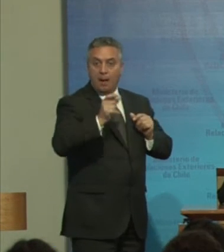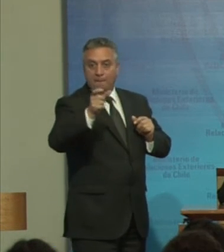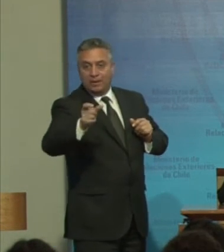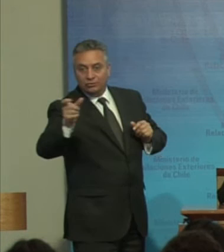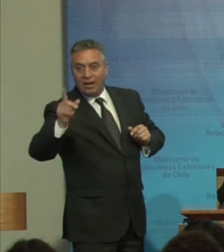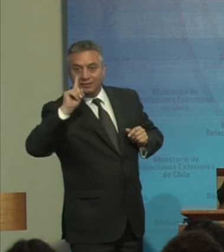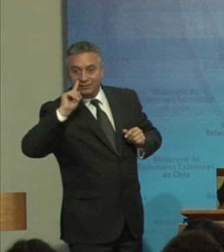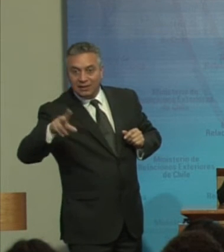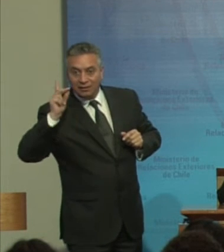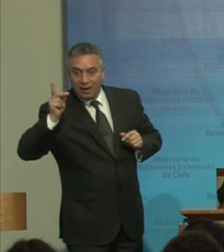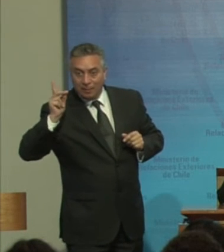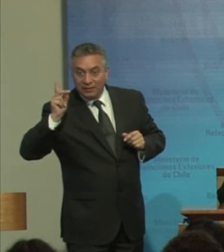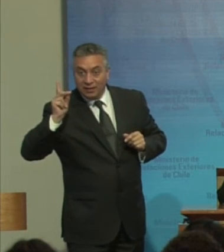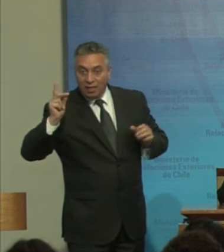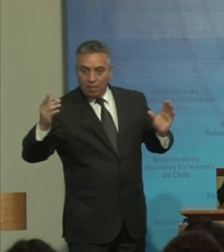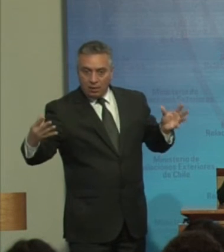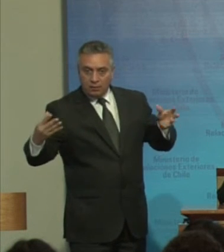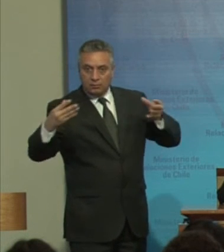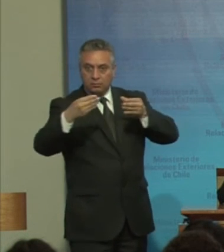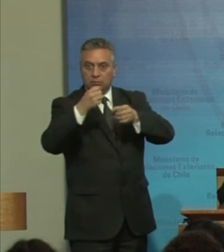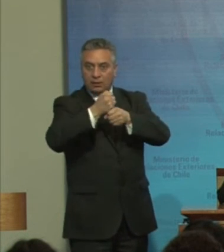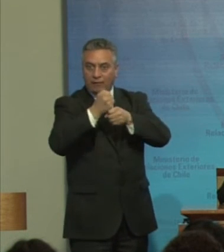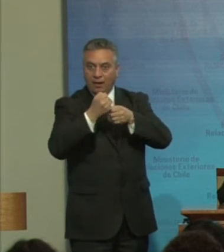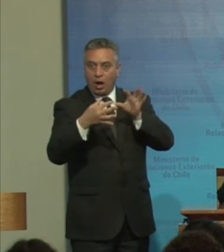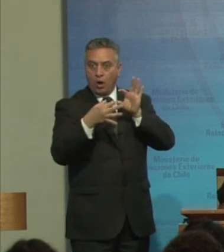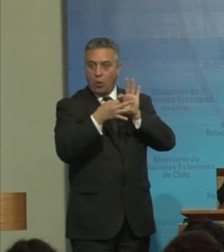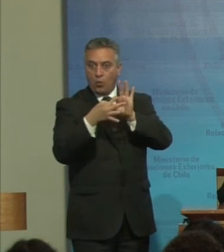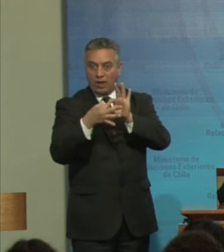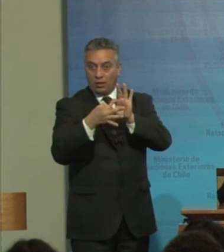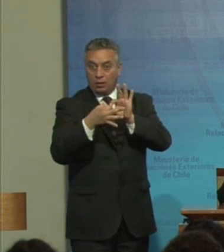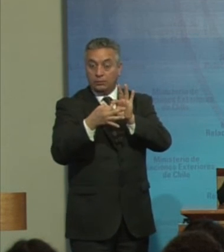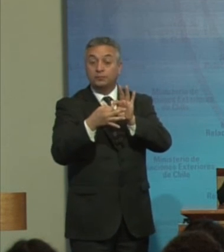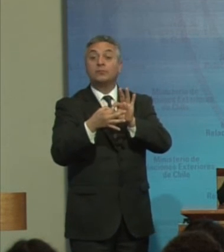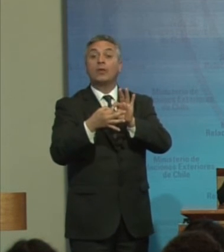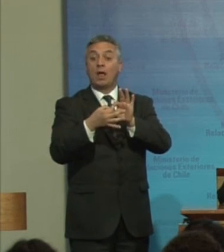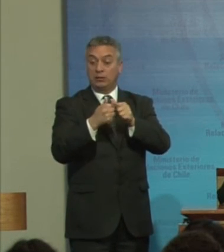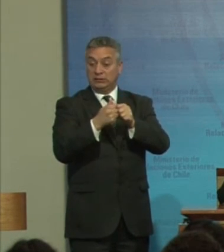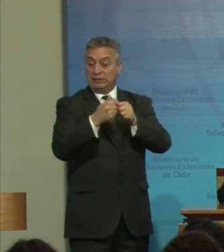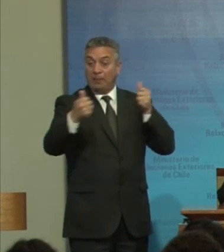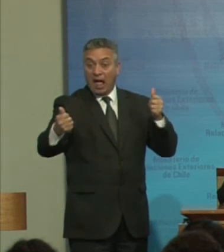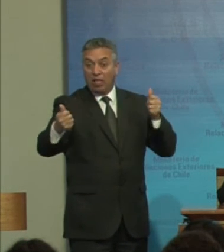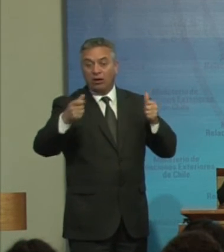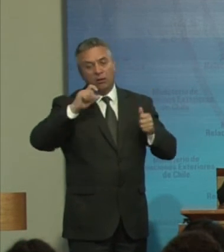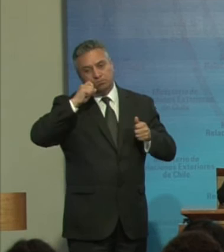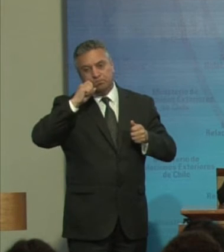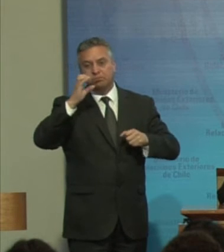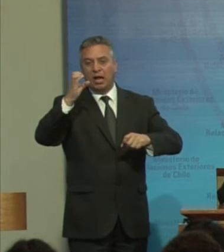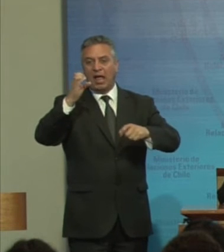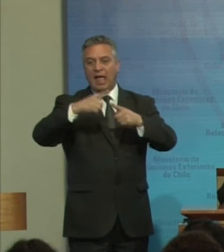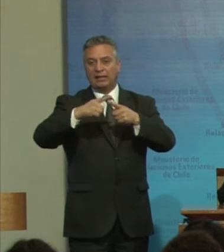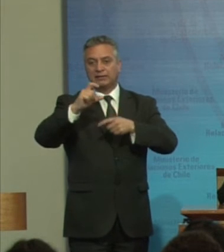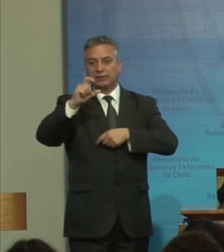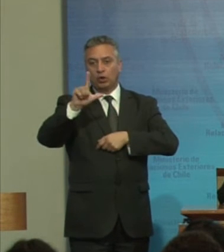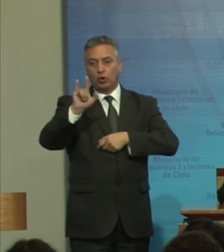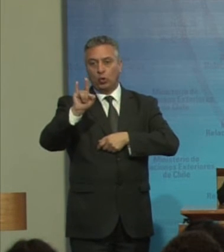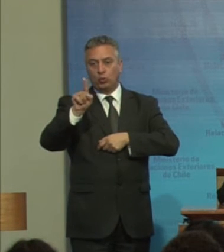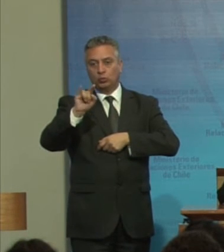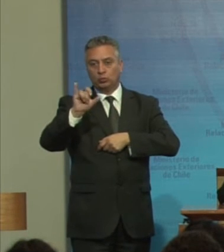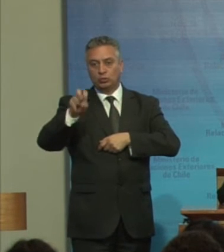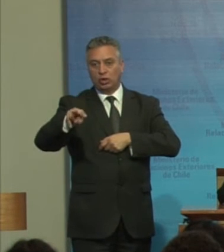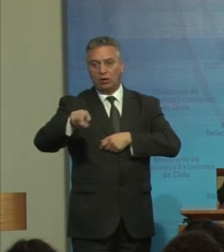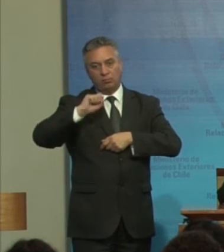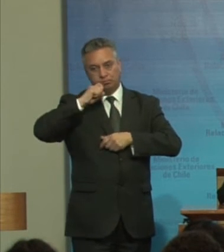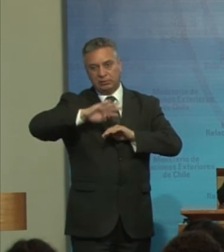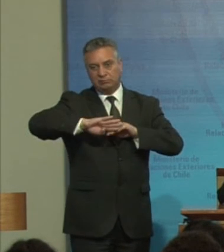Trabajando Unidos Separados Creamos exclusión Y lo que queremos En esta convención Que se respete También